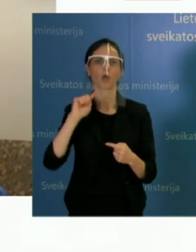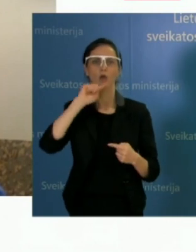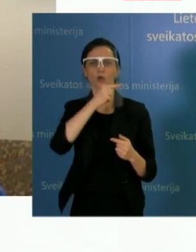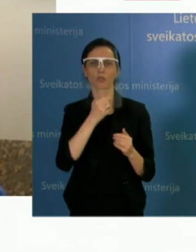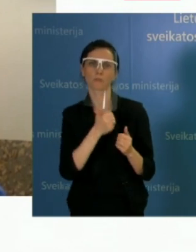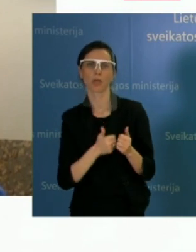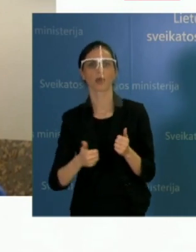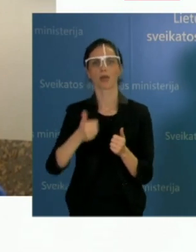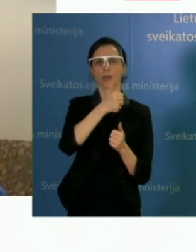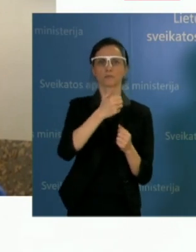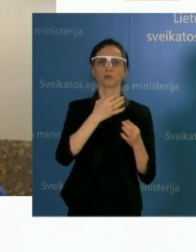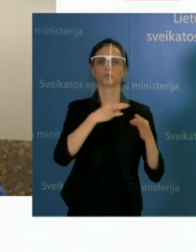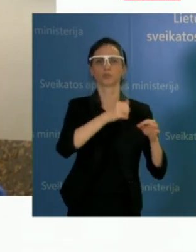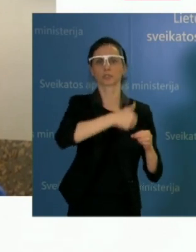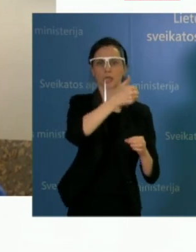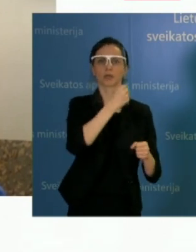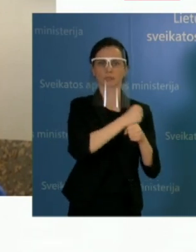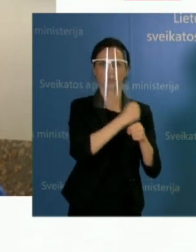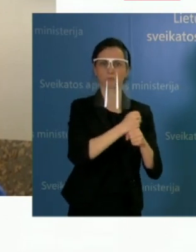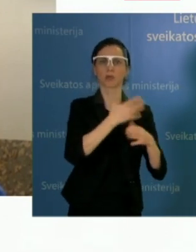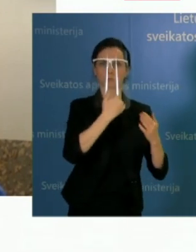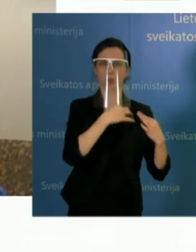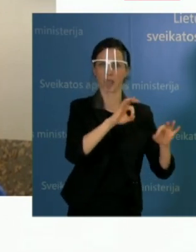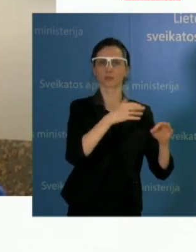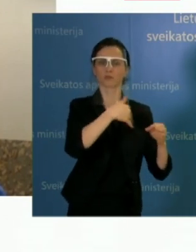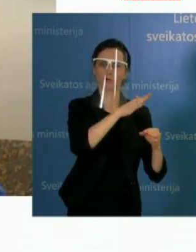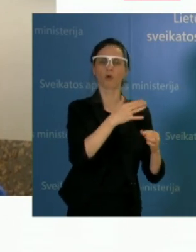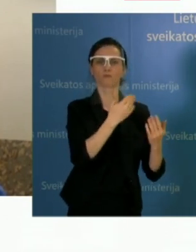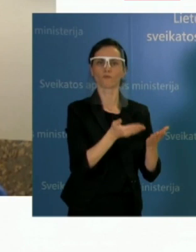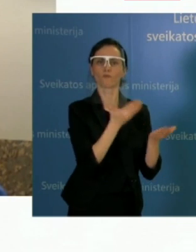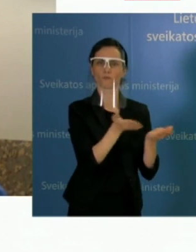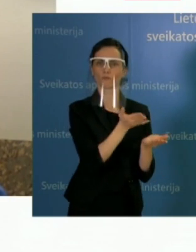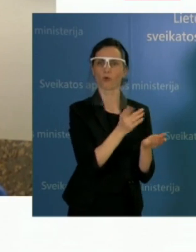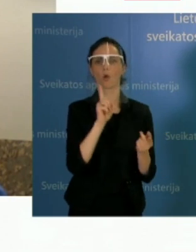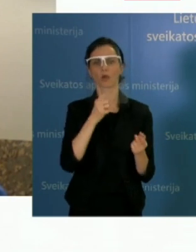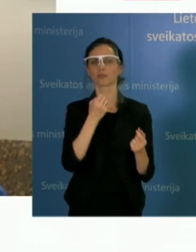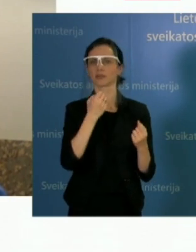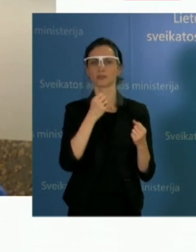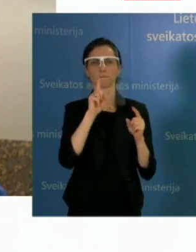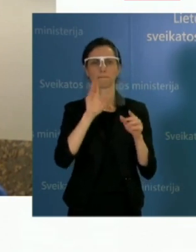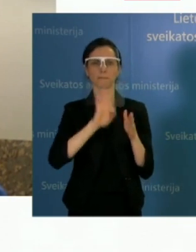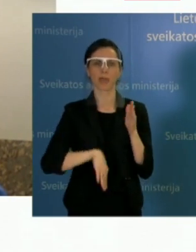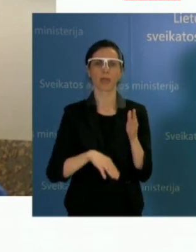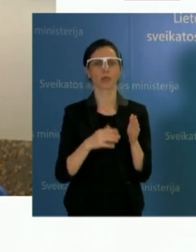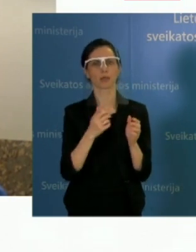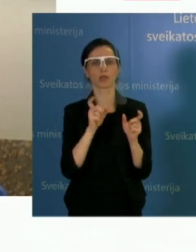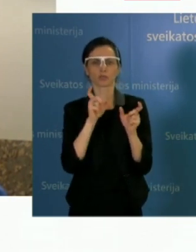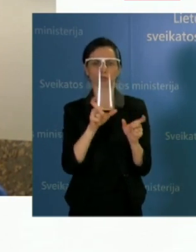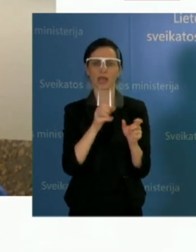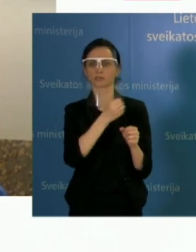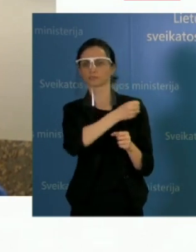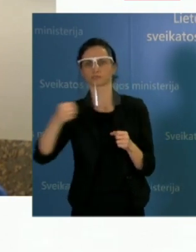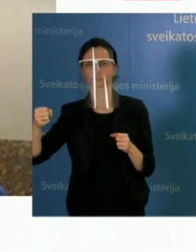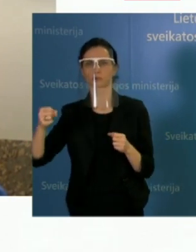savo darbuotojų saugumo, nenukreipdami izolacijai, kuri trunka 14 dienų. Be kas abejonės, tai labai yra